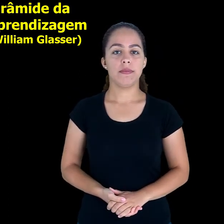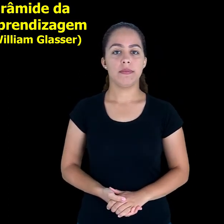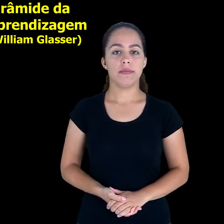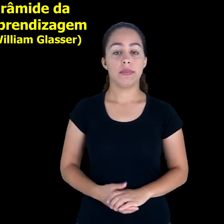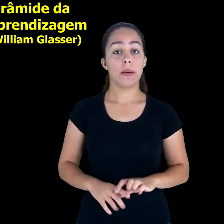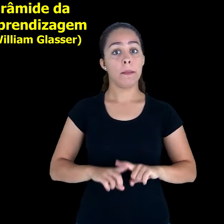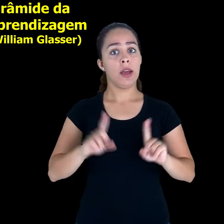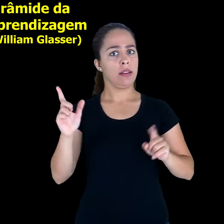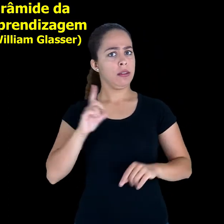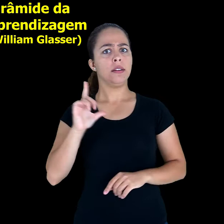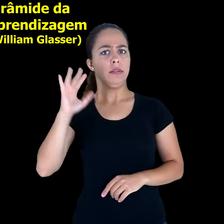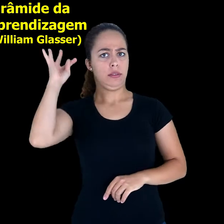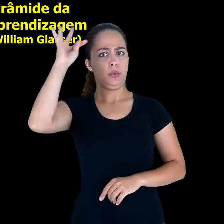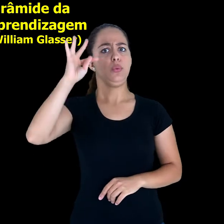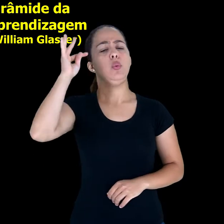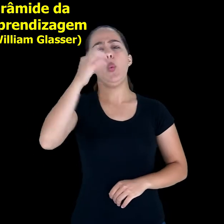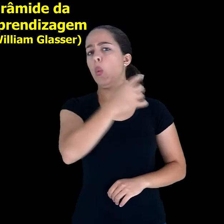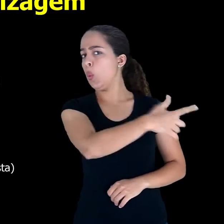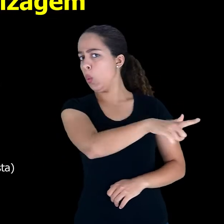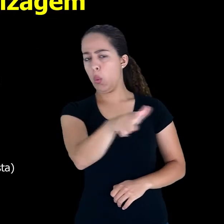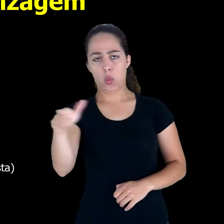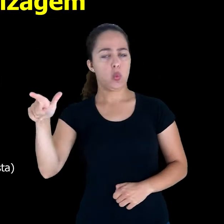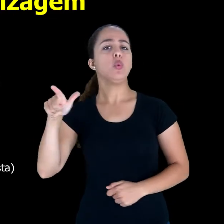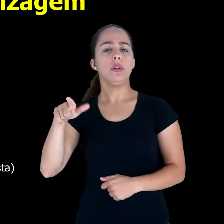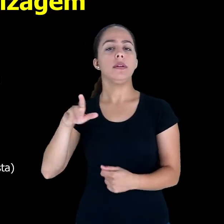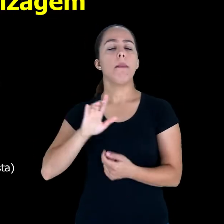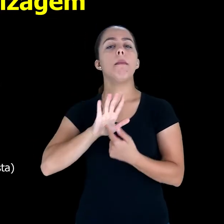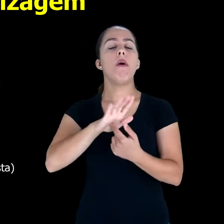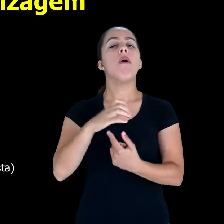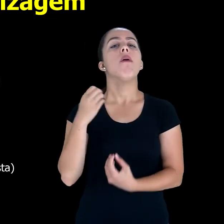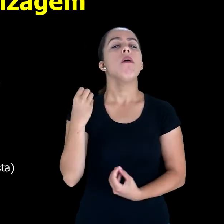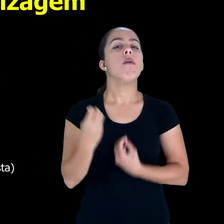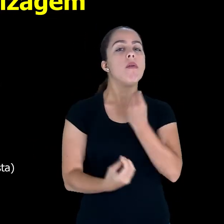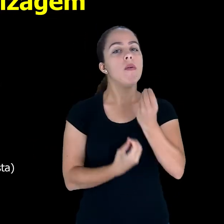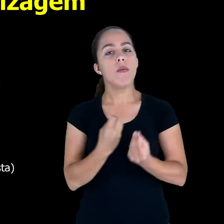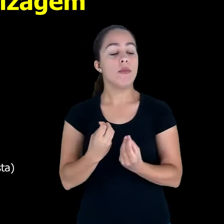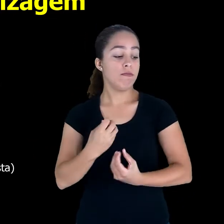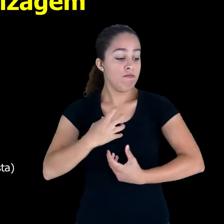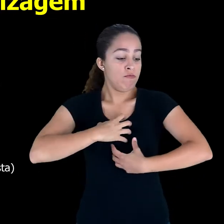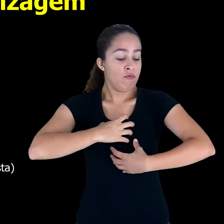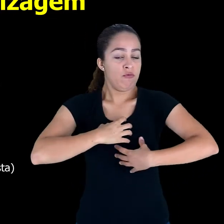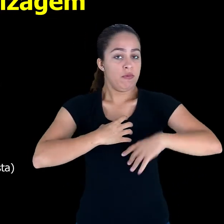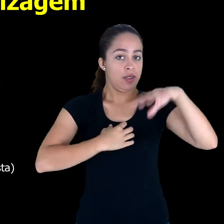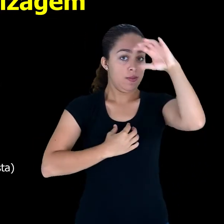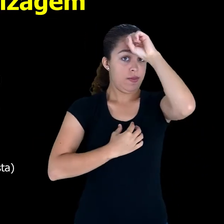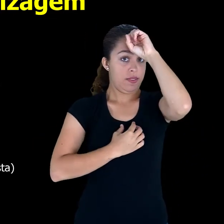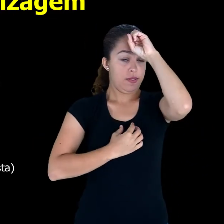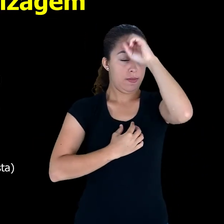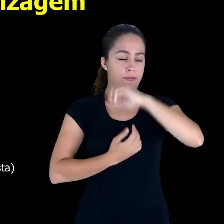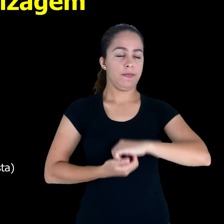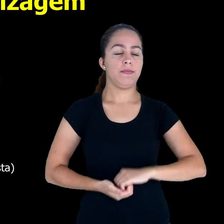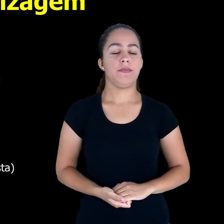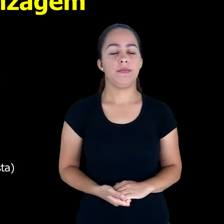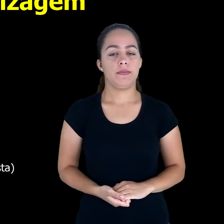Mas, também, há outras teorias que falam sobre os estilos de aprendizagem.